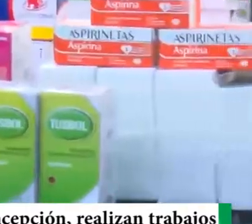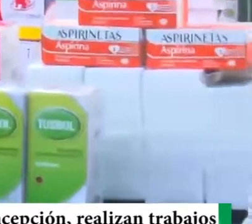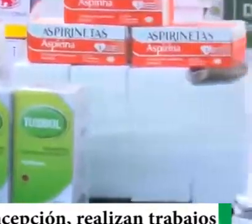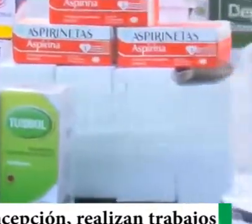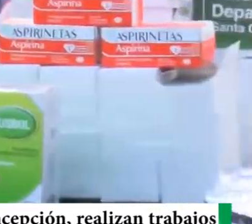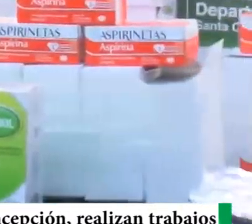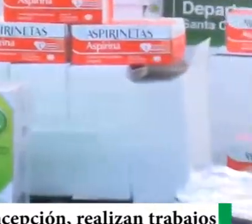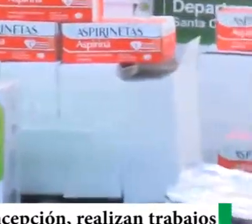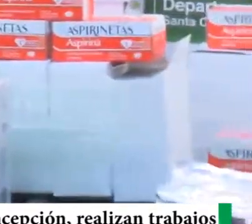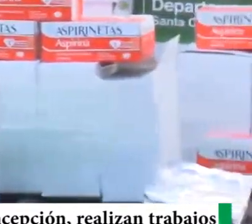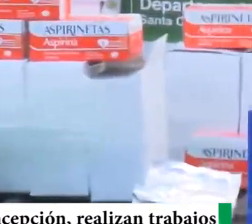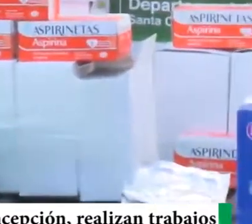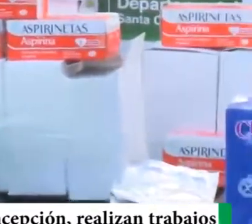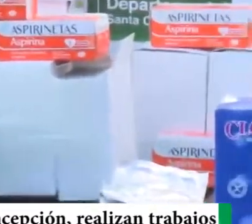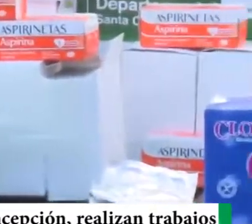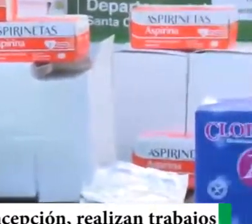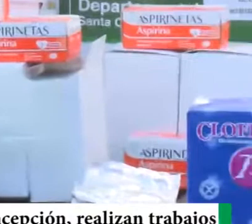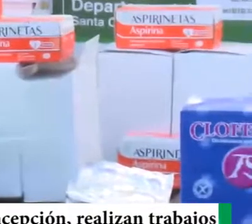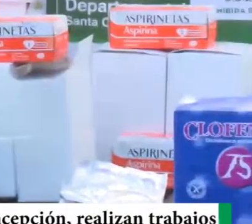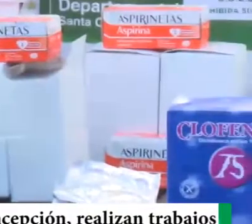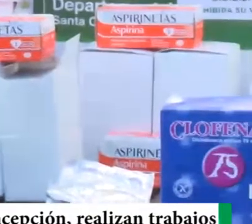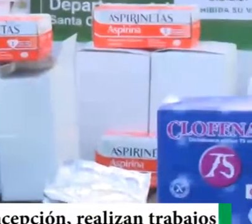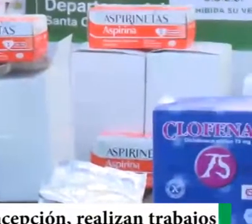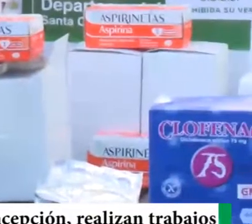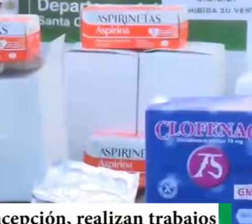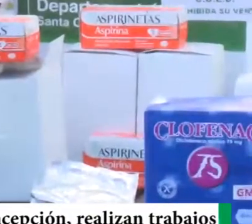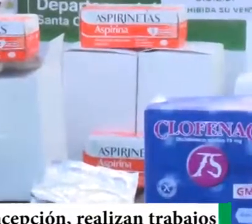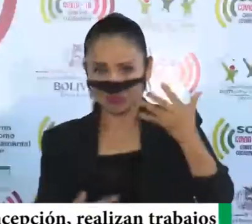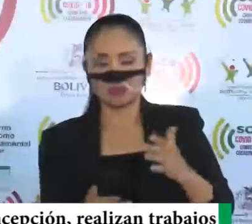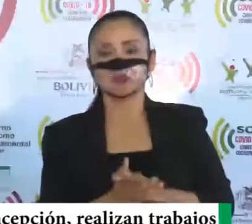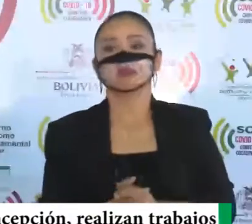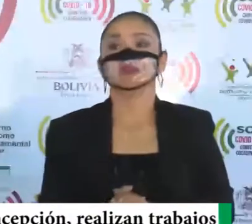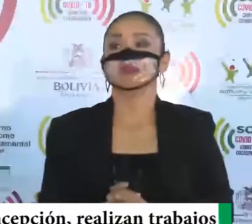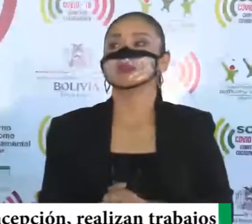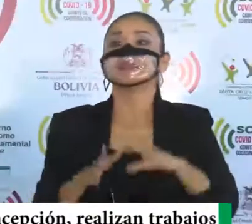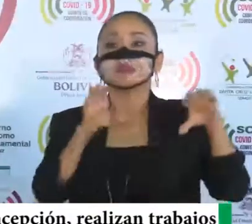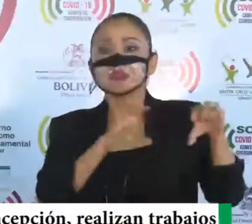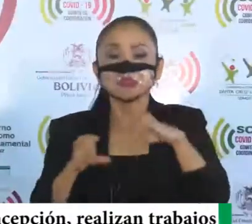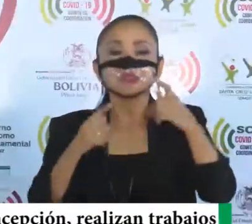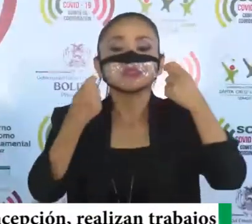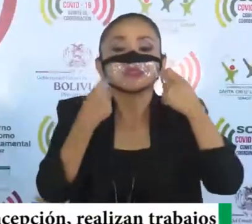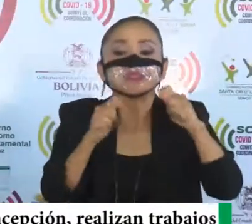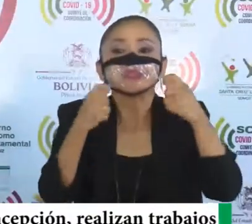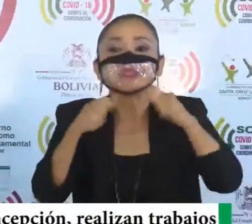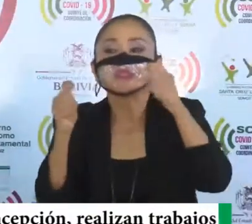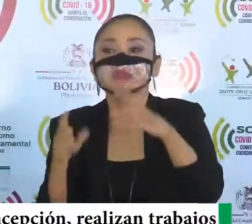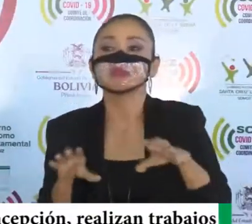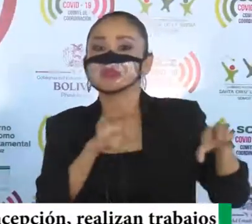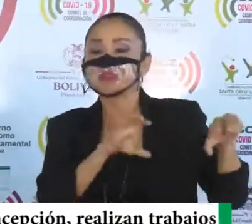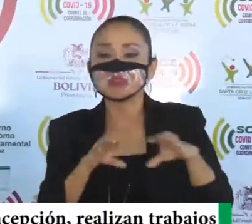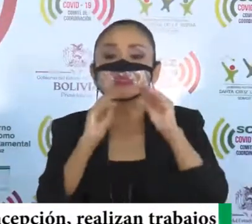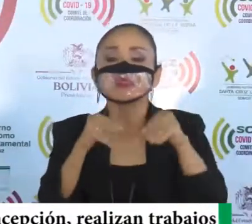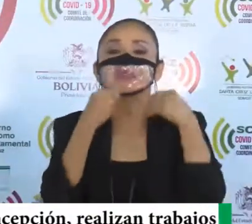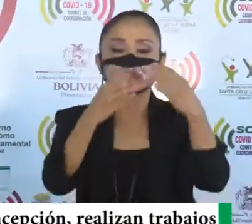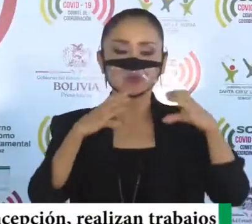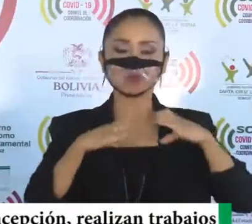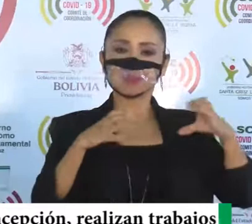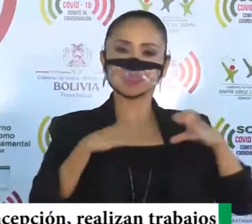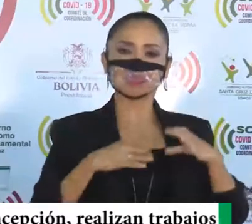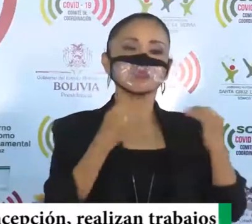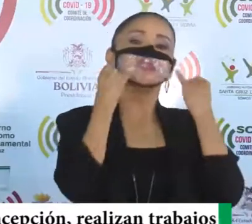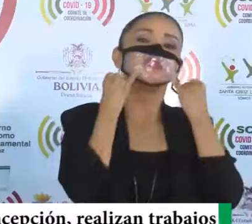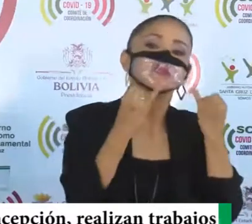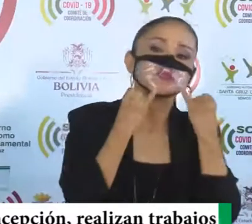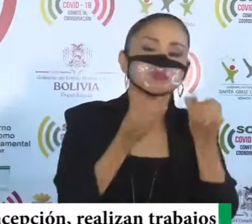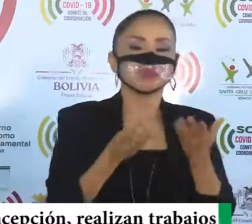se ha establecido, que son sospechosas, de acuerdo a sus signos y síntomas, están realizando un tratamiento, se les ha dado orientación, también,